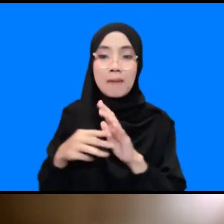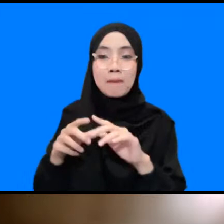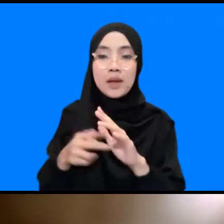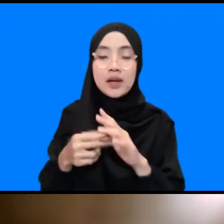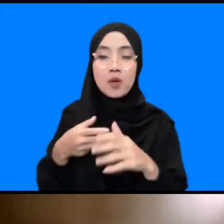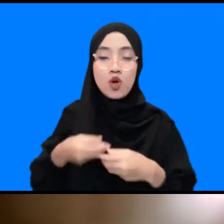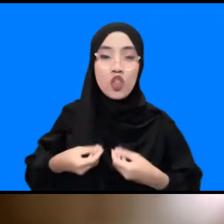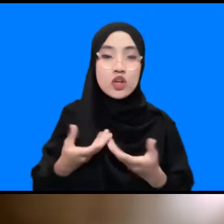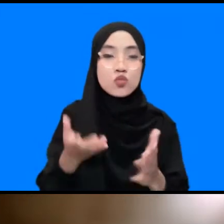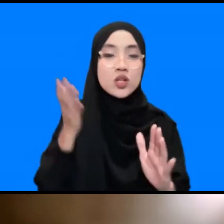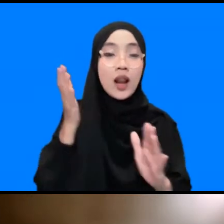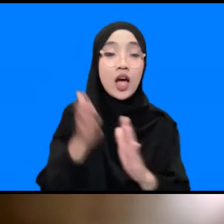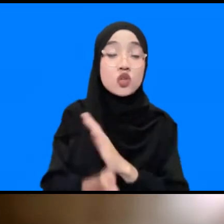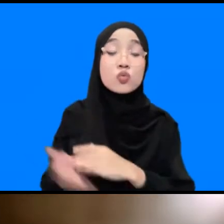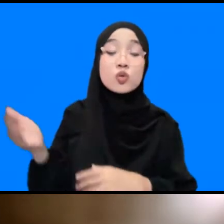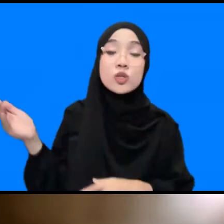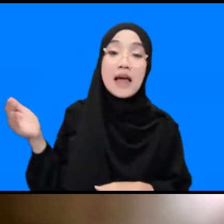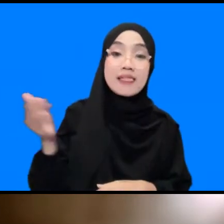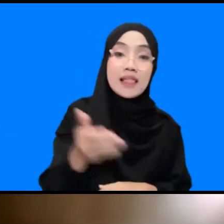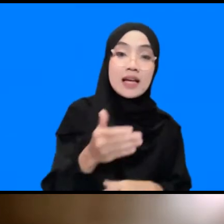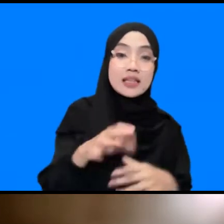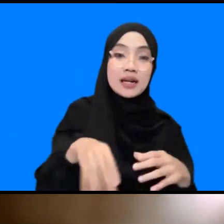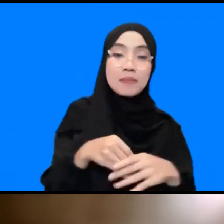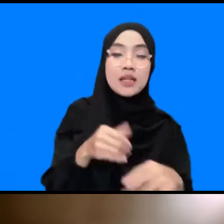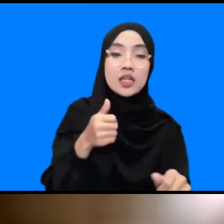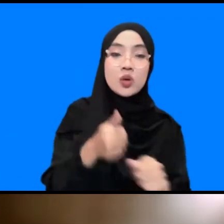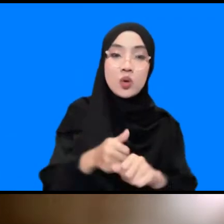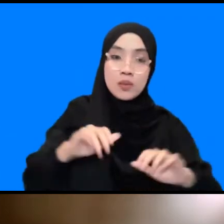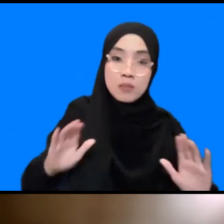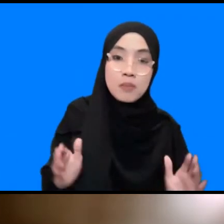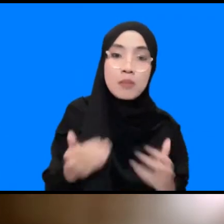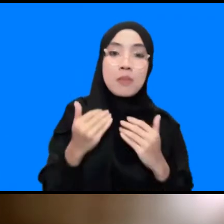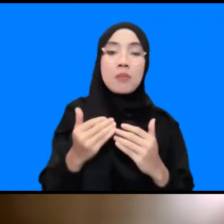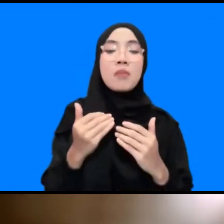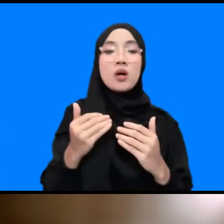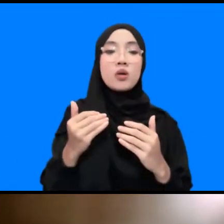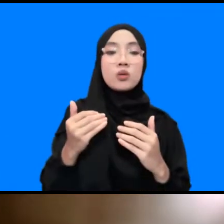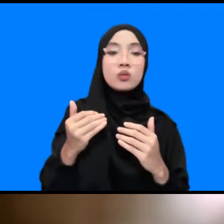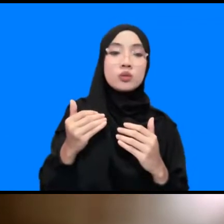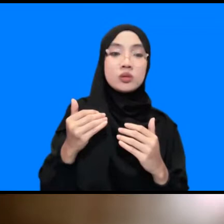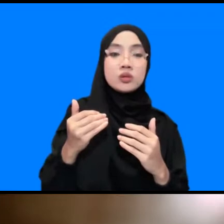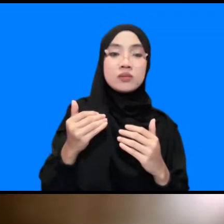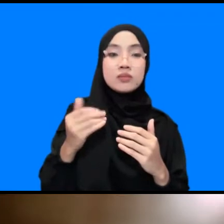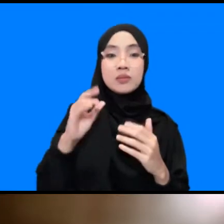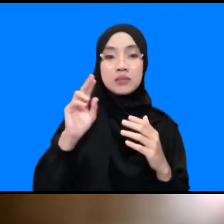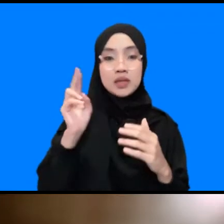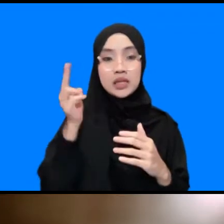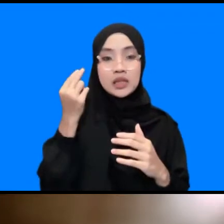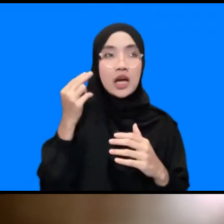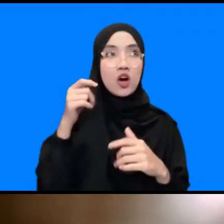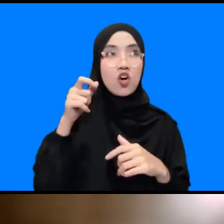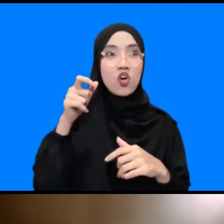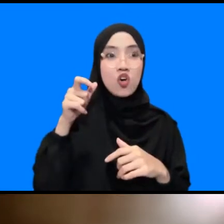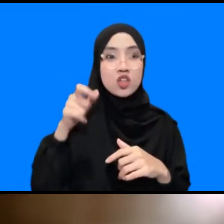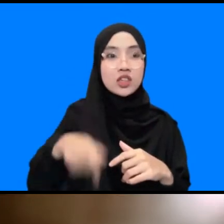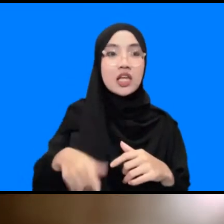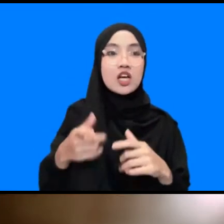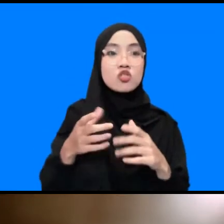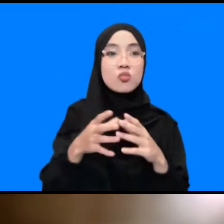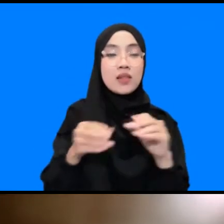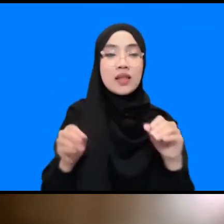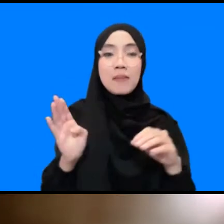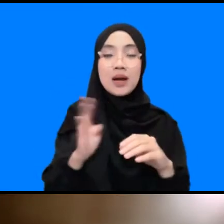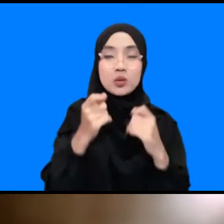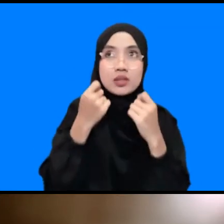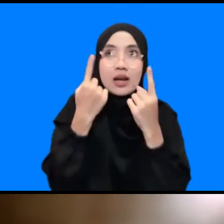datang untuk ikut membangunkan peminta Provinsi Sumatera Barat padahal di bulan Juli